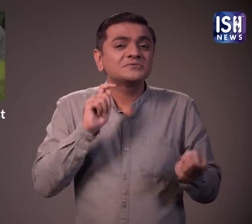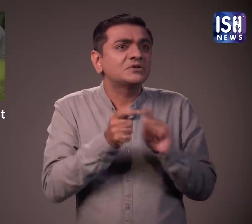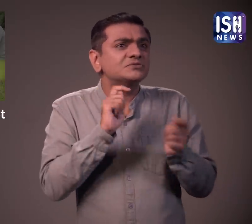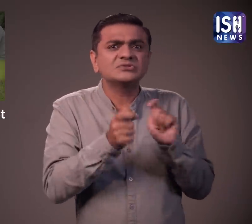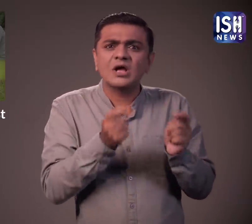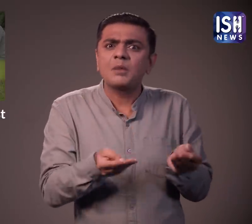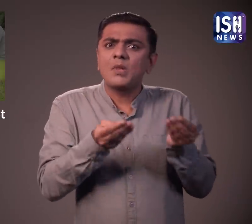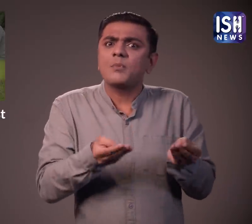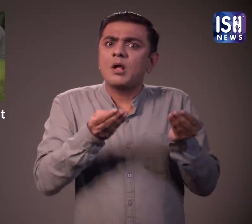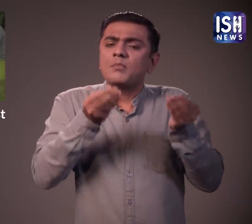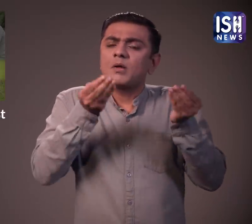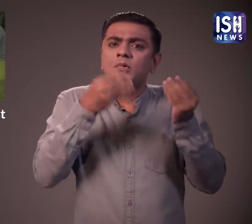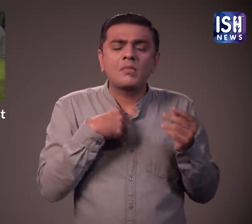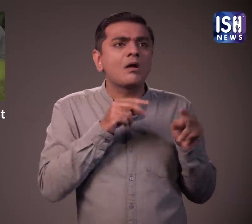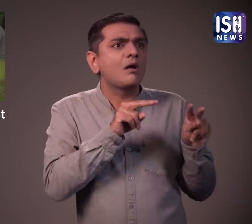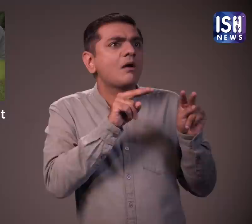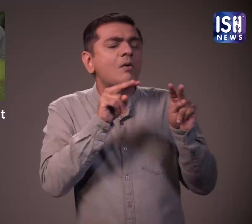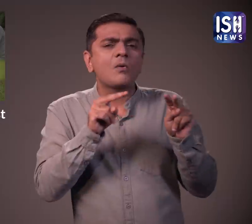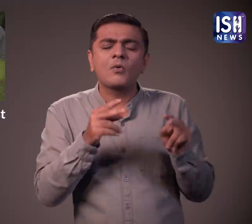उसने बहुत सारे बदलाव और विकास देखे है